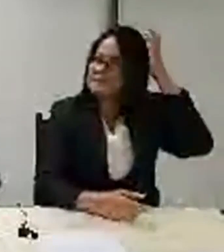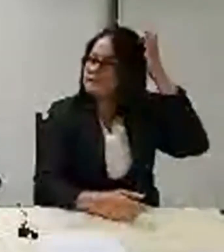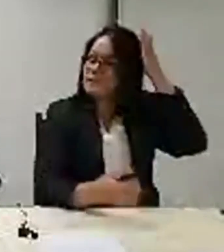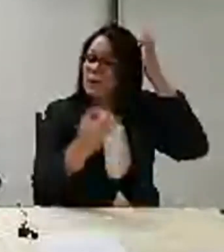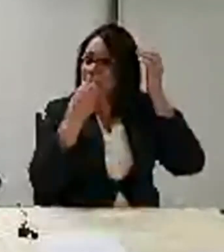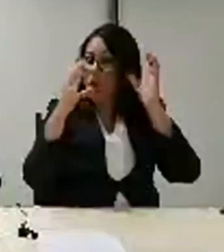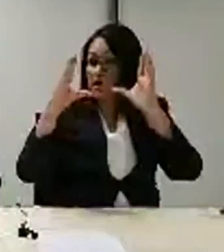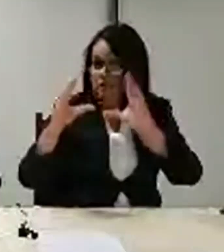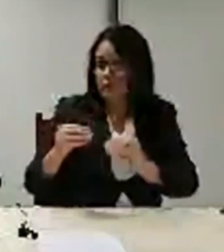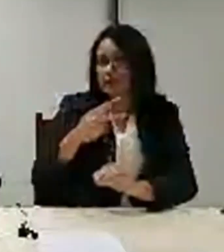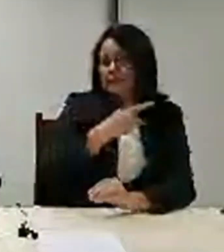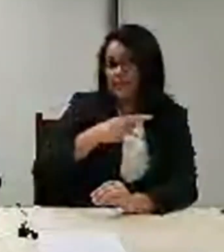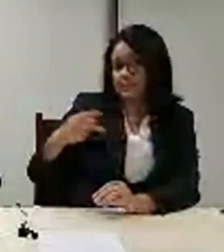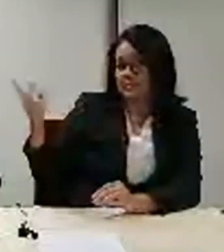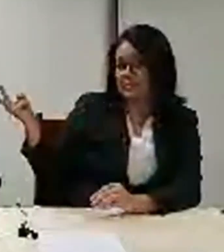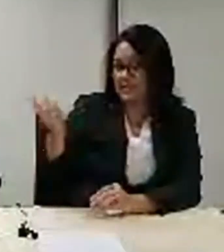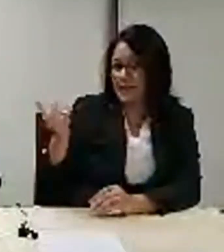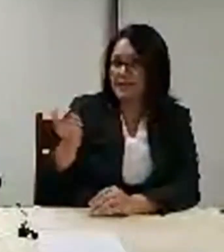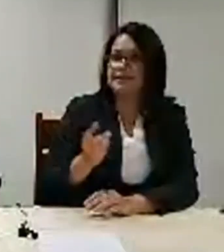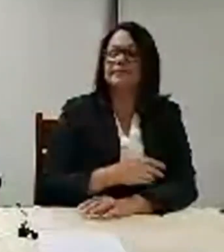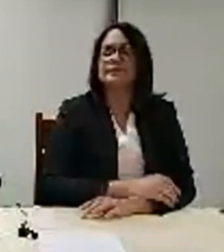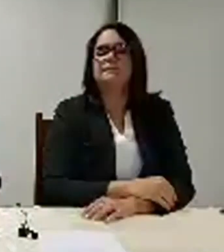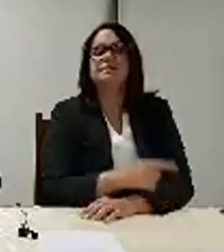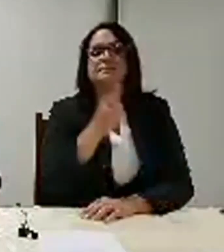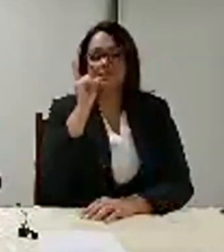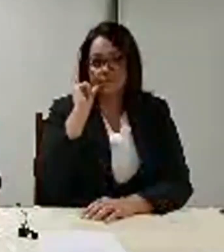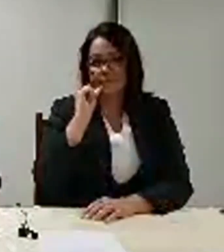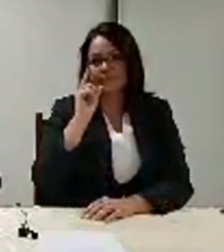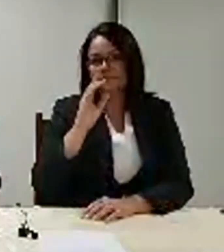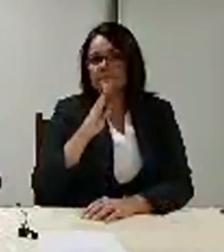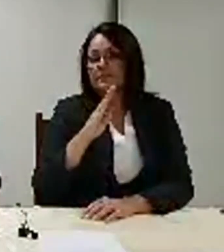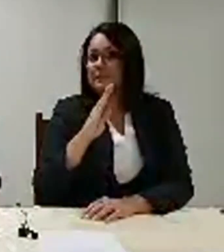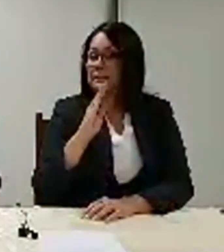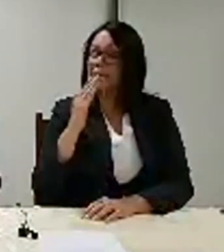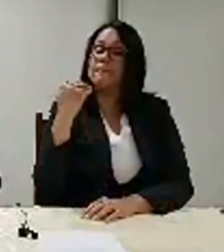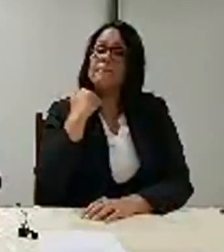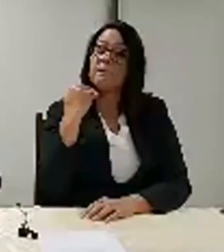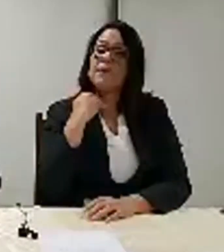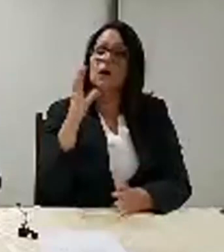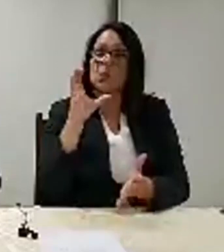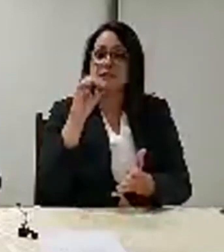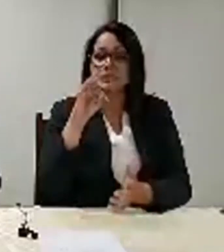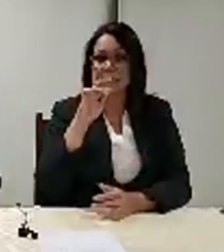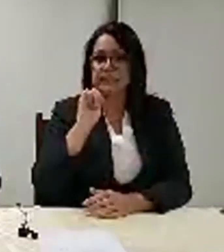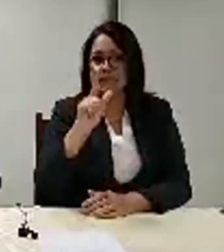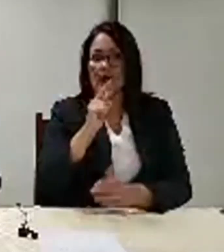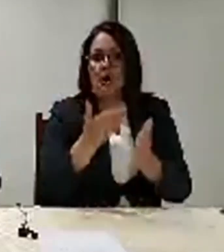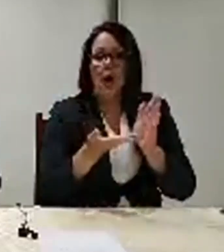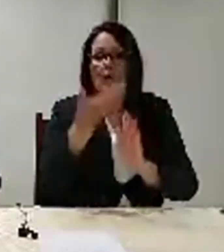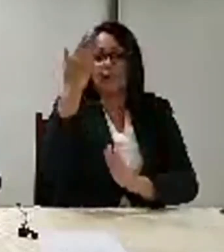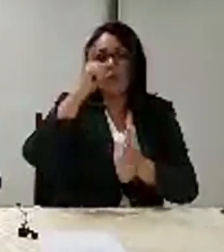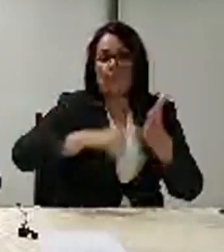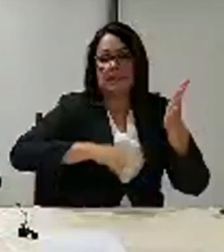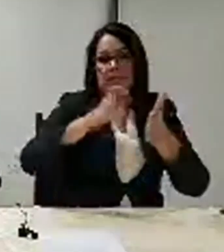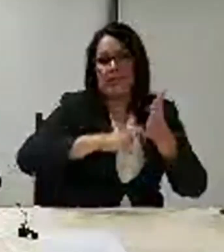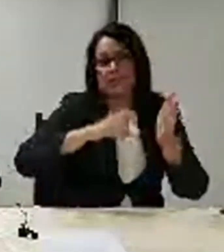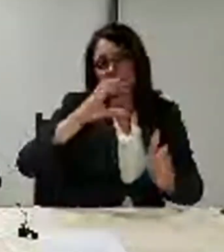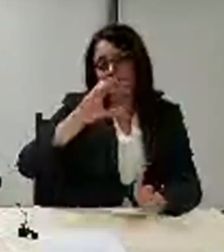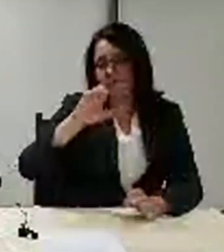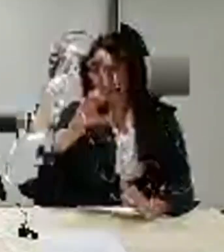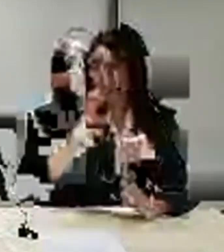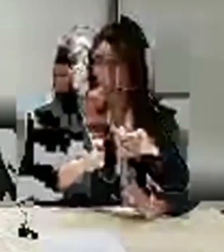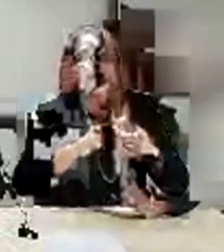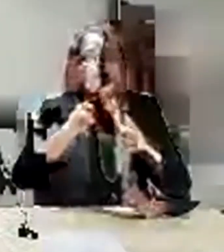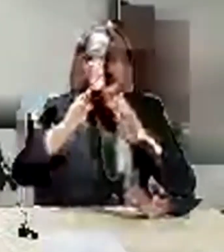Boa noite, presidente Pedro. Presidente Pedro, ontem o Banco Central decidiu elevar a taxa básica de juros, a Selic. Diante disso, a